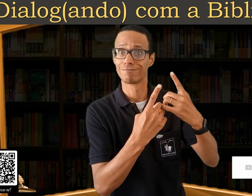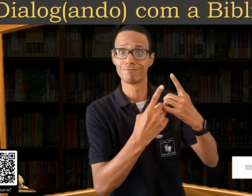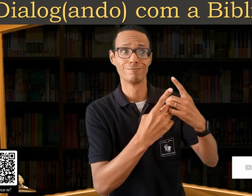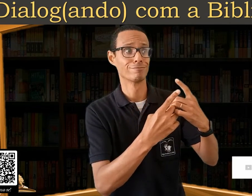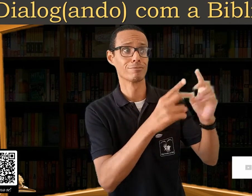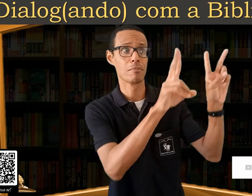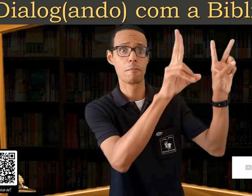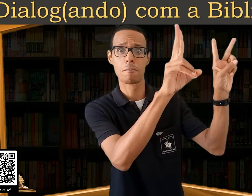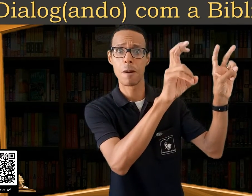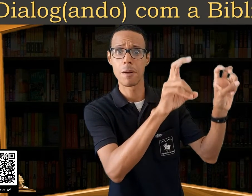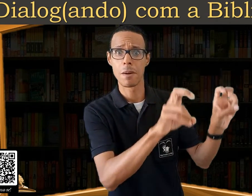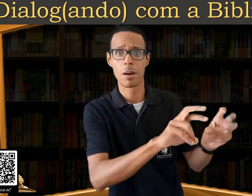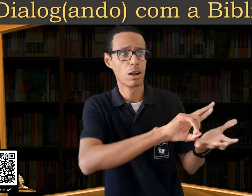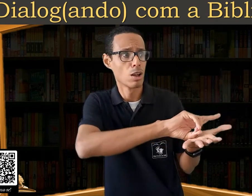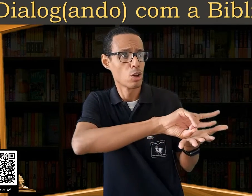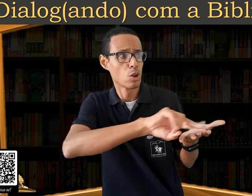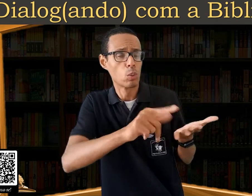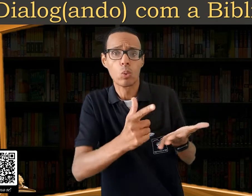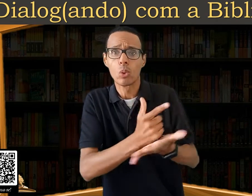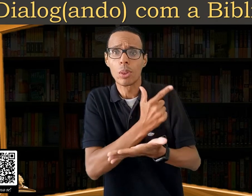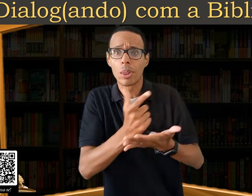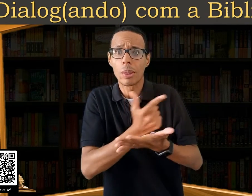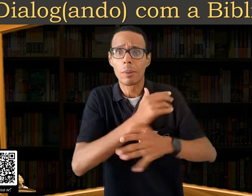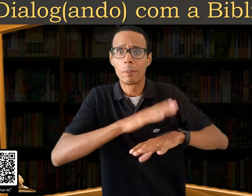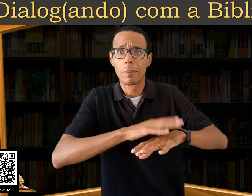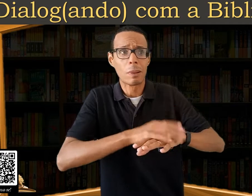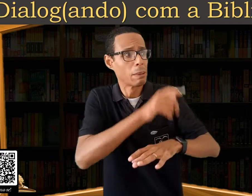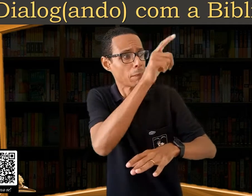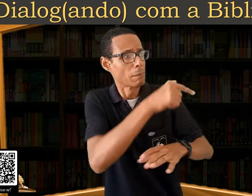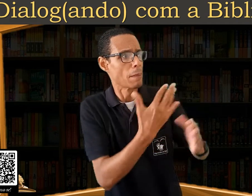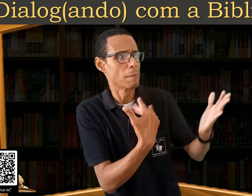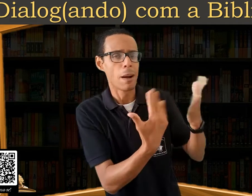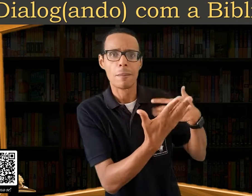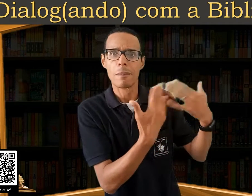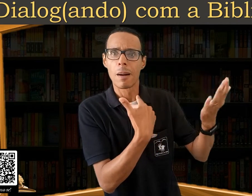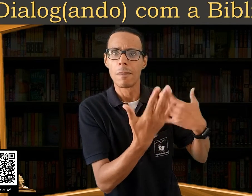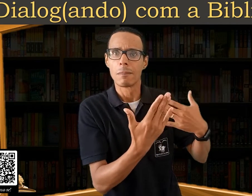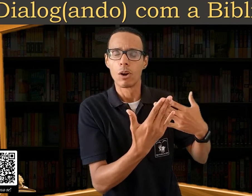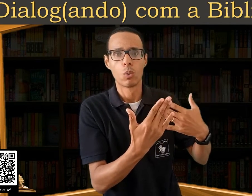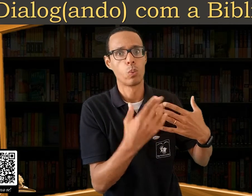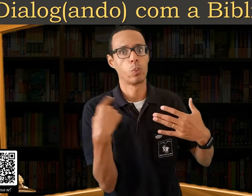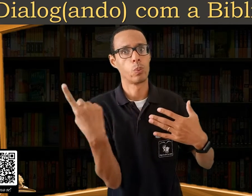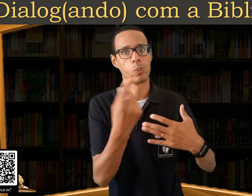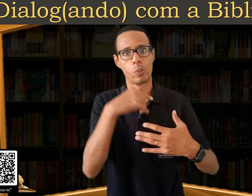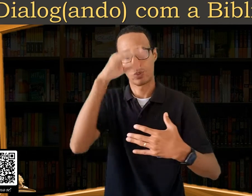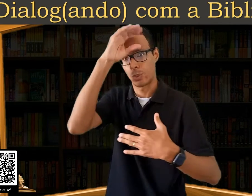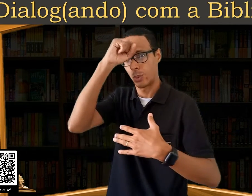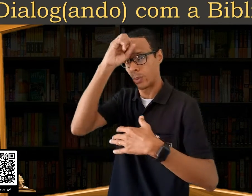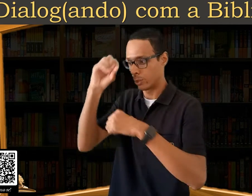Muitos autores, assuntos de grande relevância e muito aprendizado.